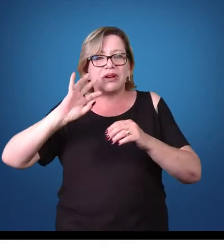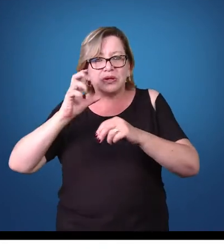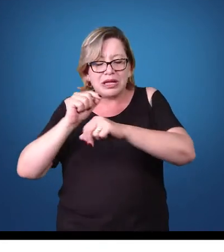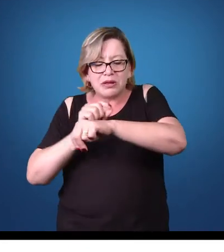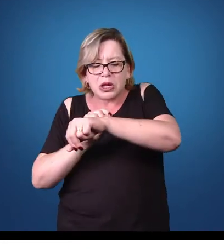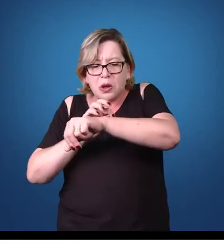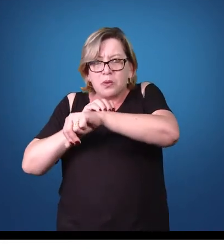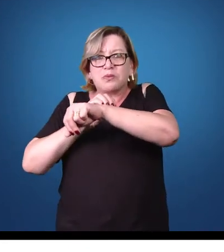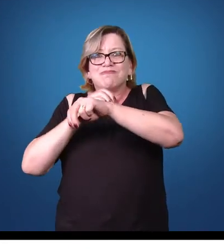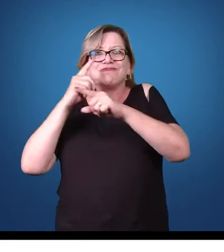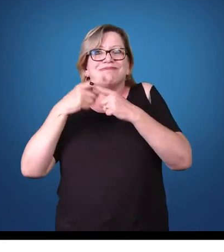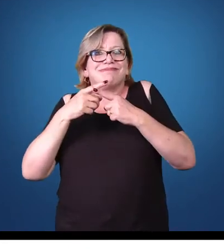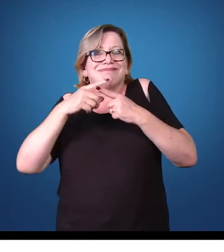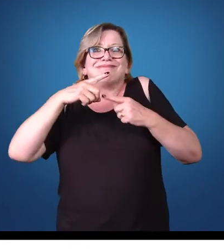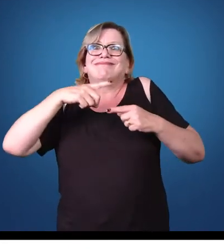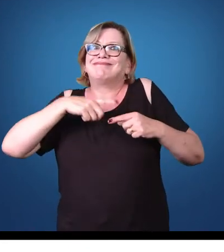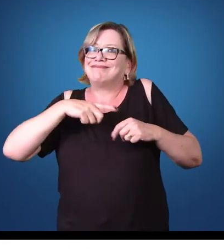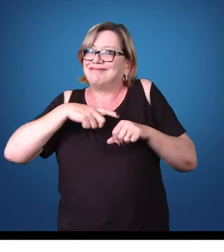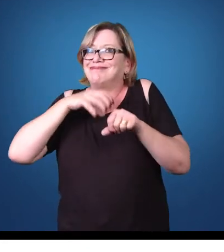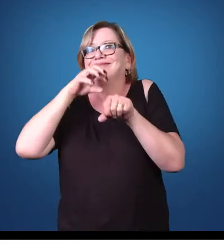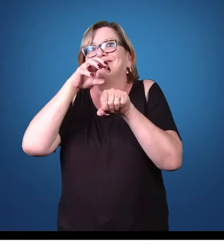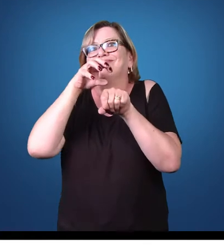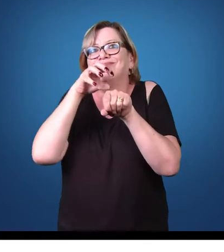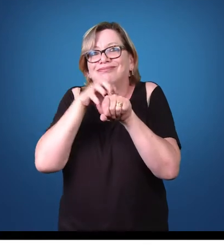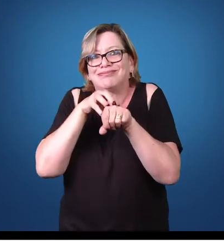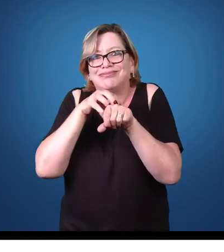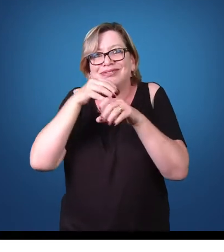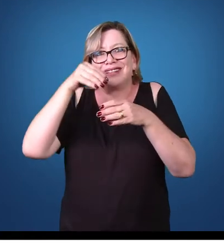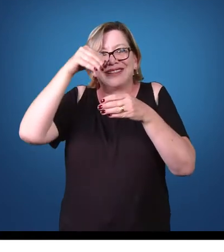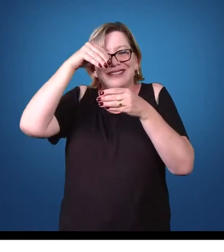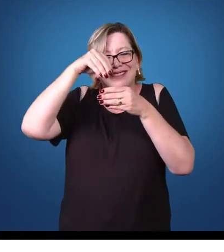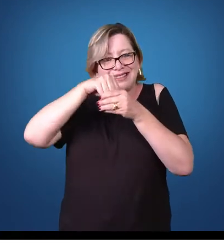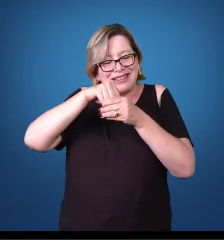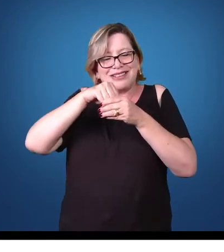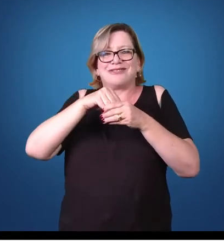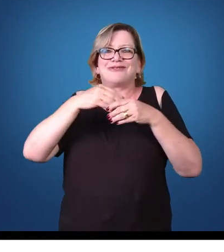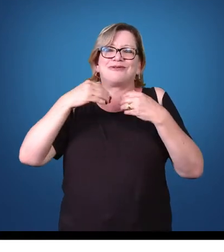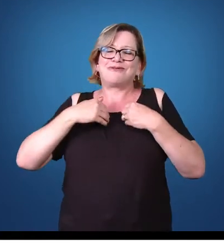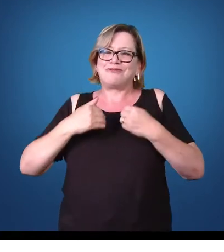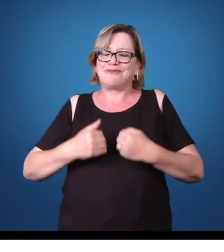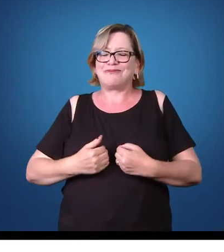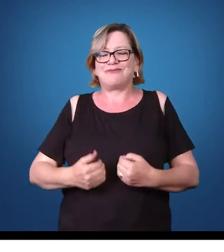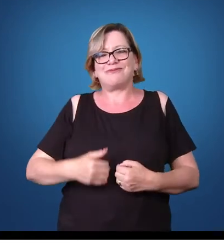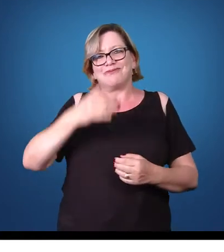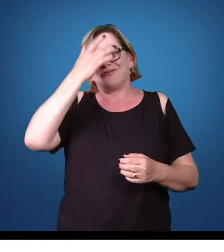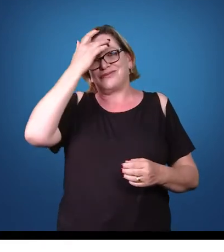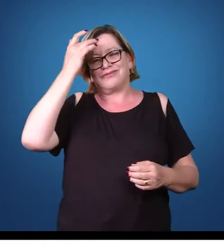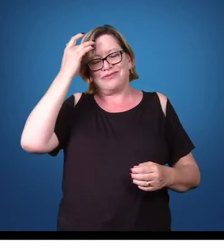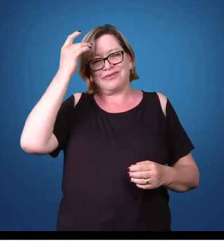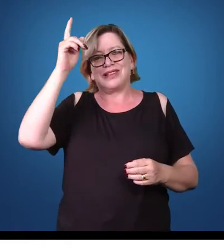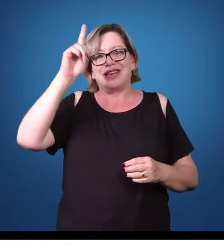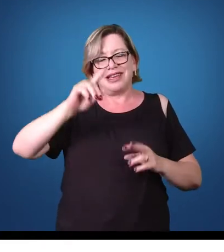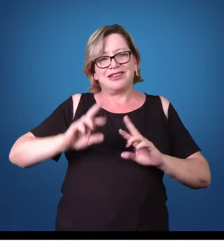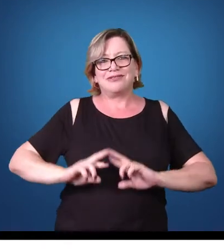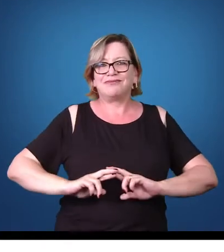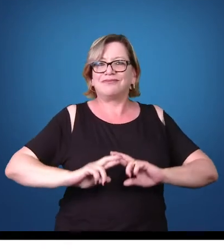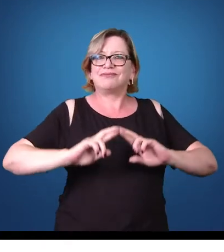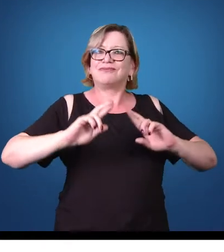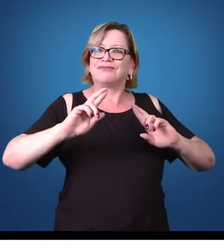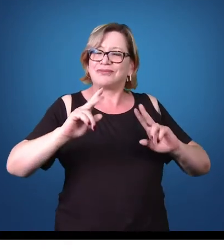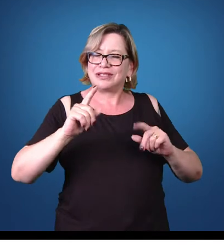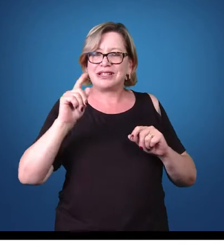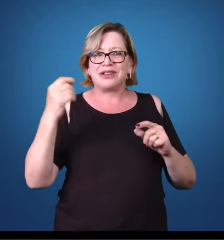presença desse parasita dentro dos tecidos, dentro do corpo humano. Então são coisas diferentes que é